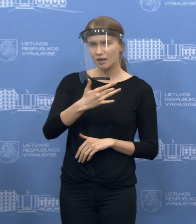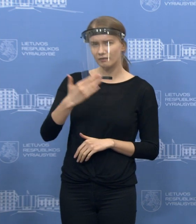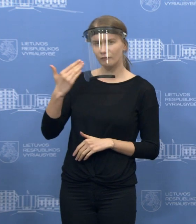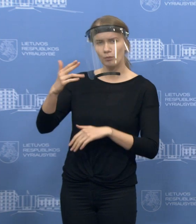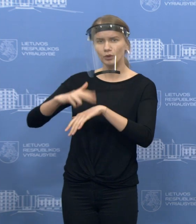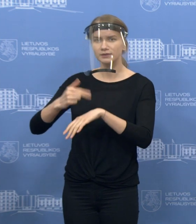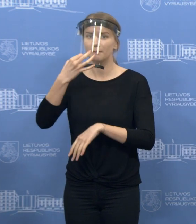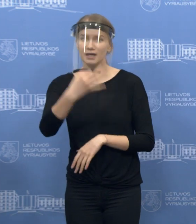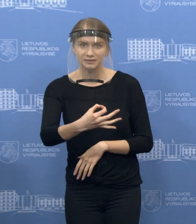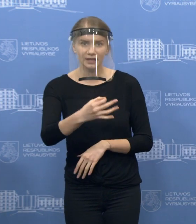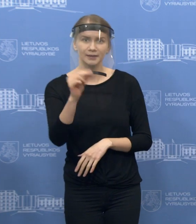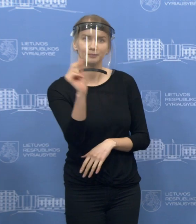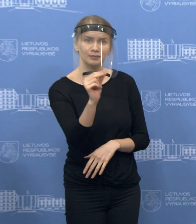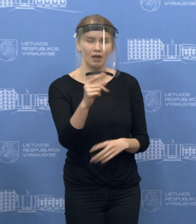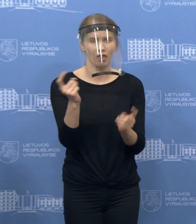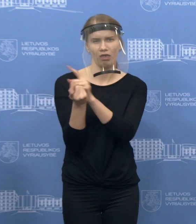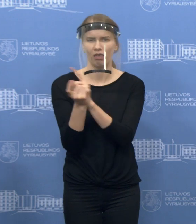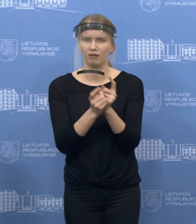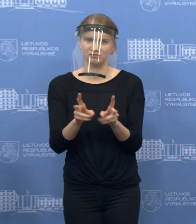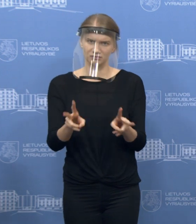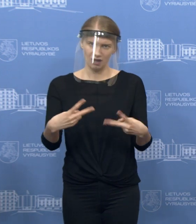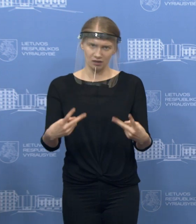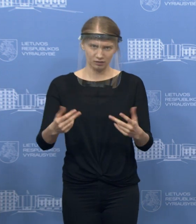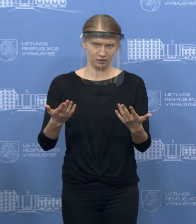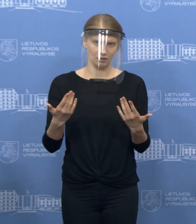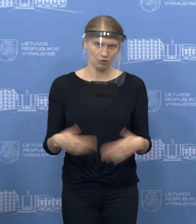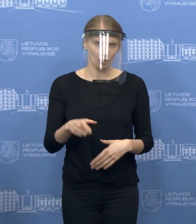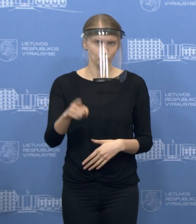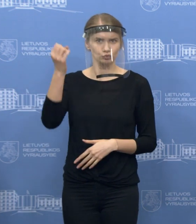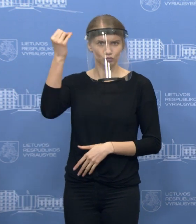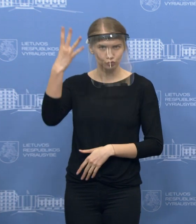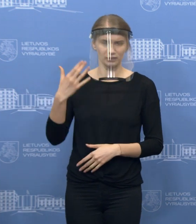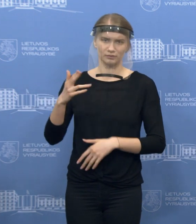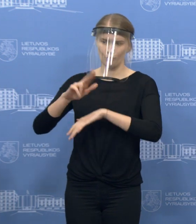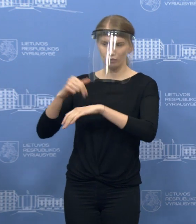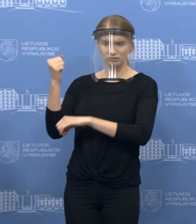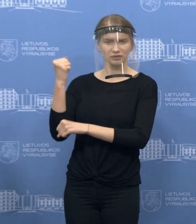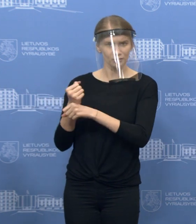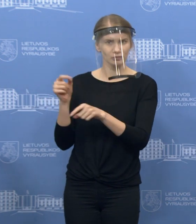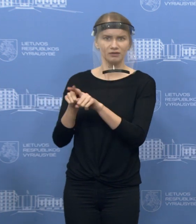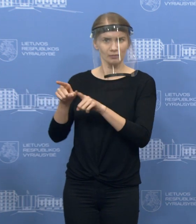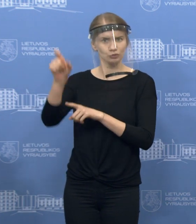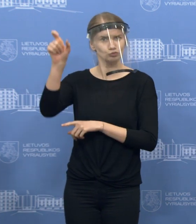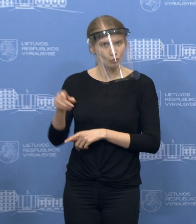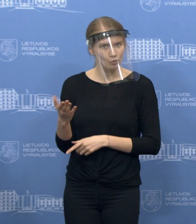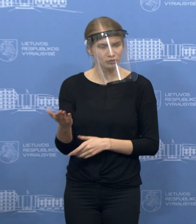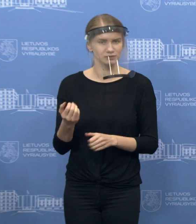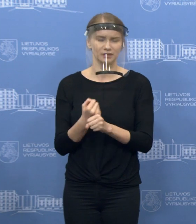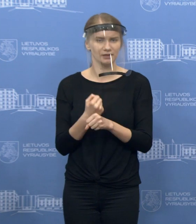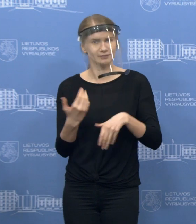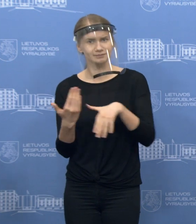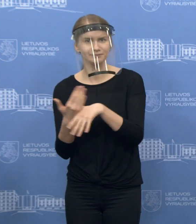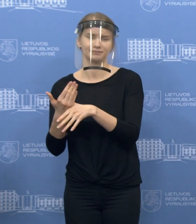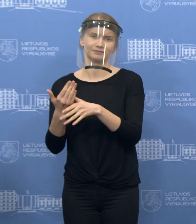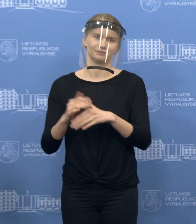nurodymų. Ne prieš taraukime, nes visi kartu, sutariant, tą situaciją galime šventiniu